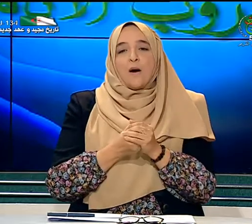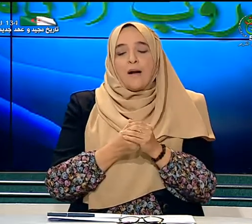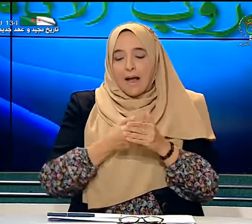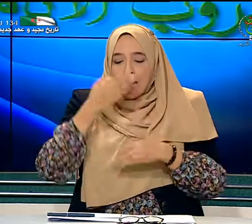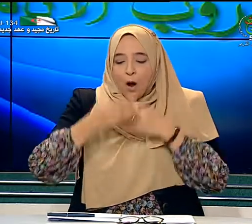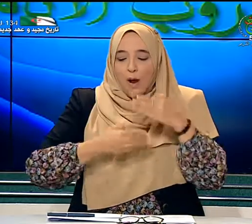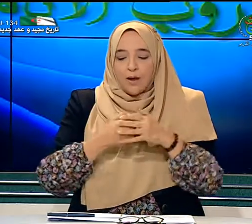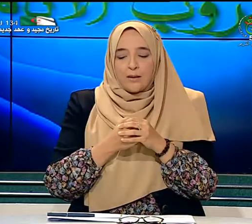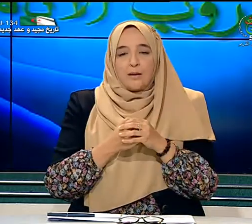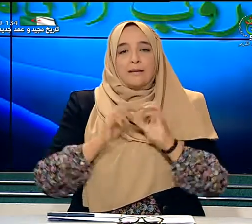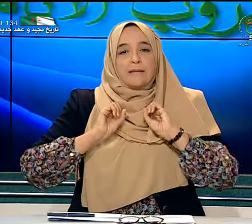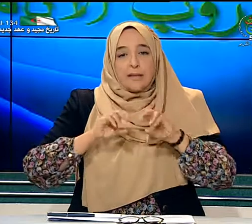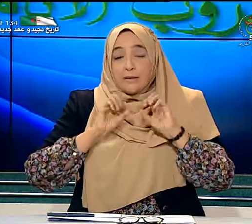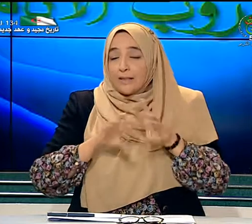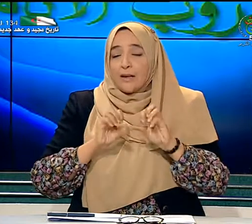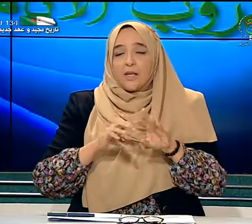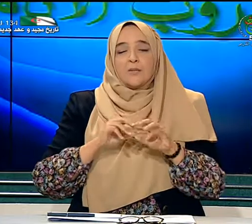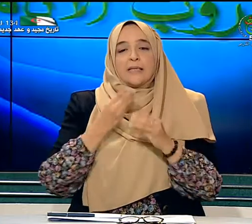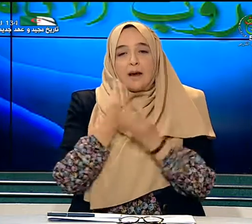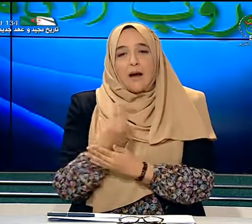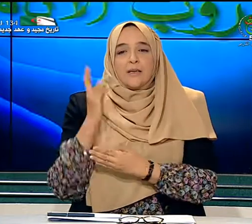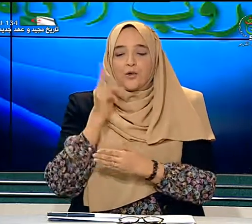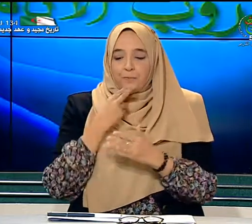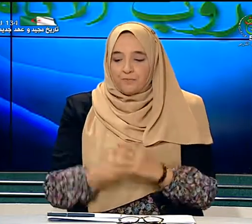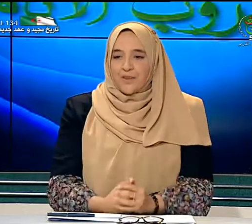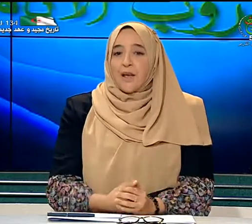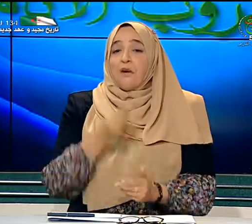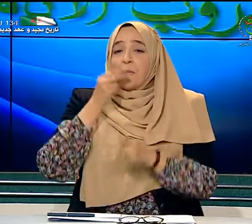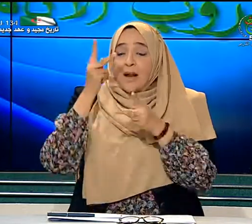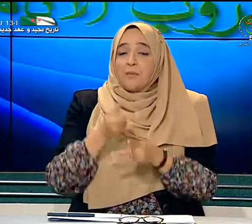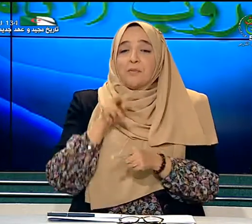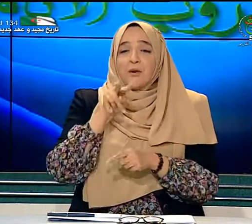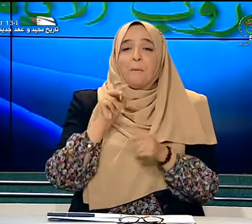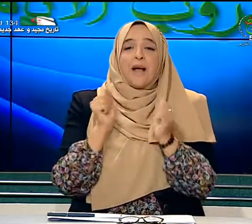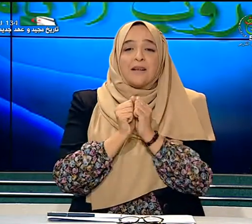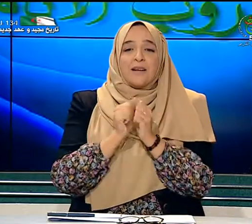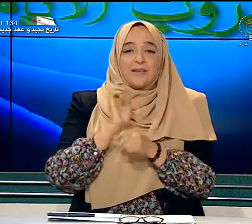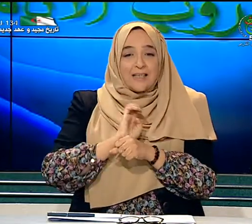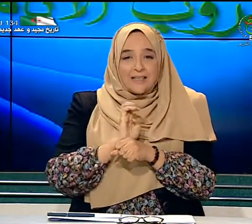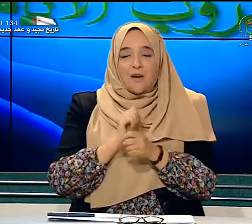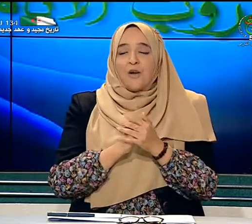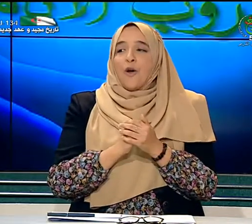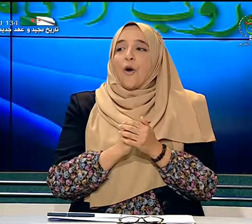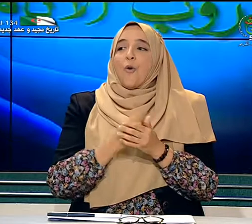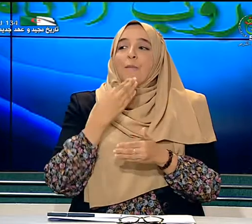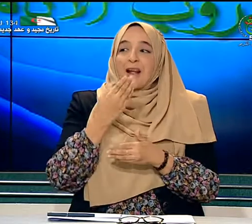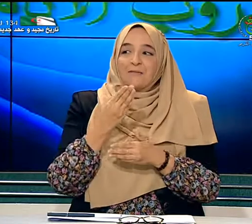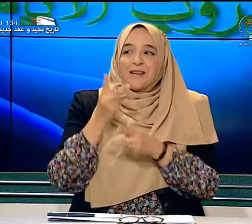العوائق لتعليم صغار الصم فمرحبا بكم معنا في الحصة ومرحبا